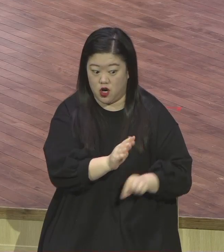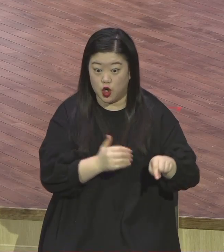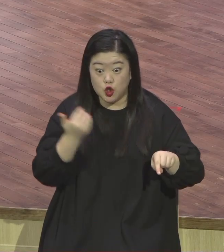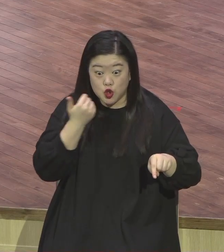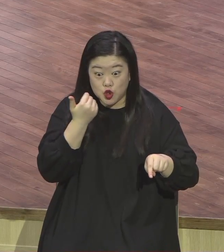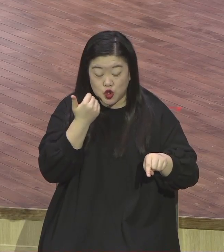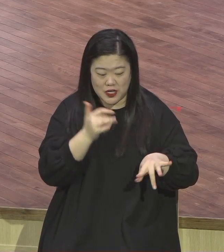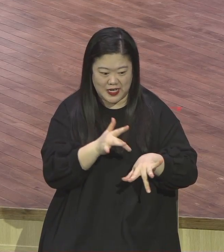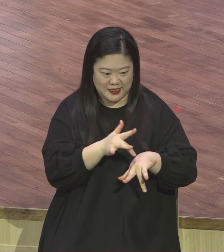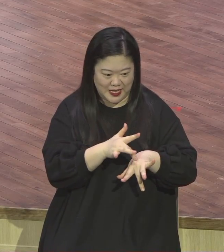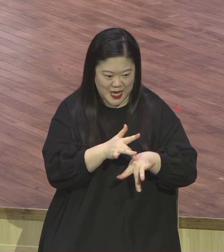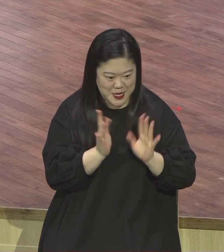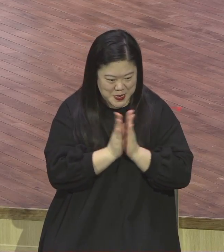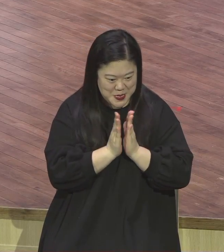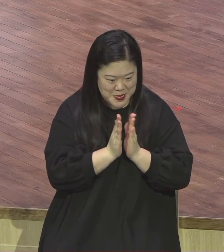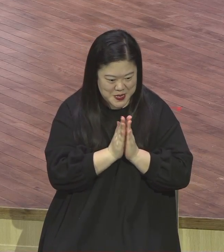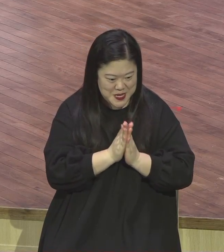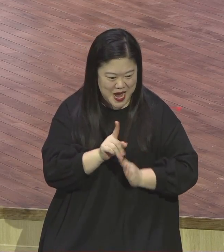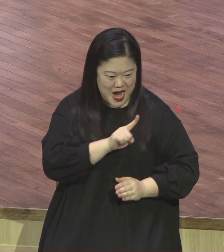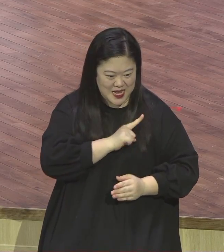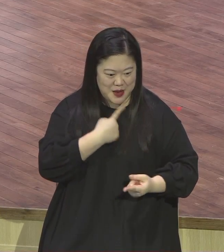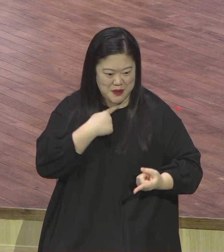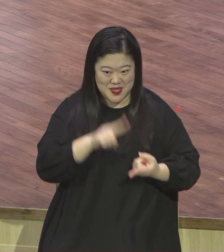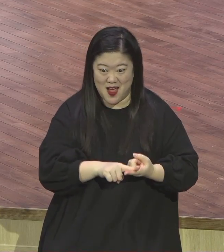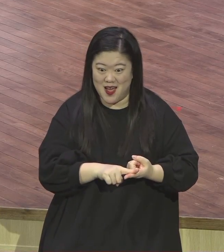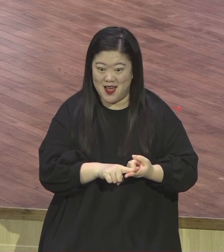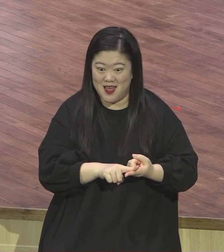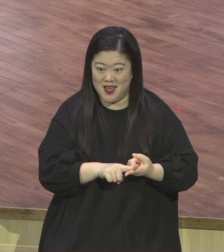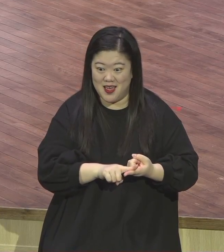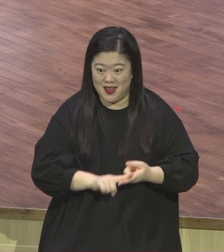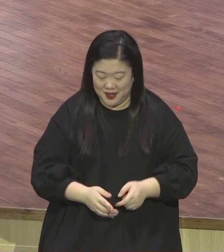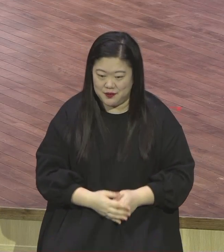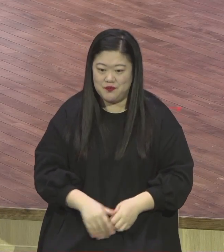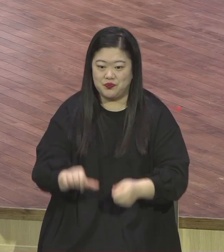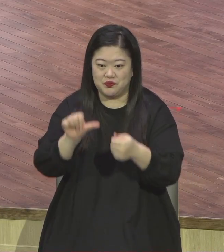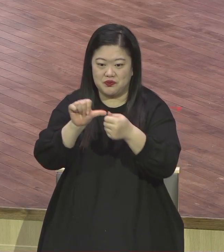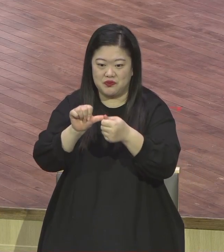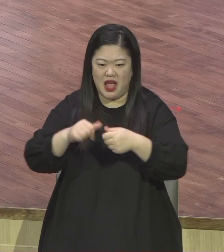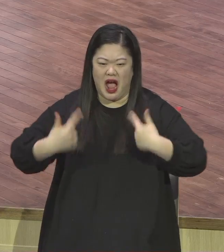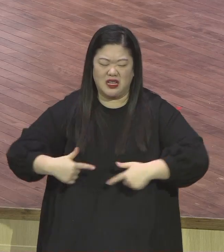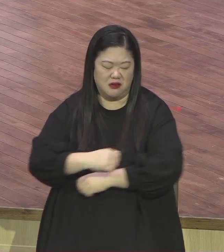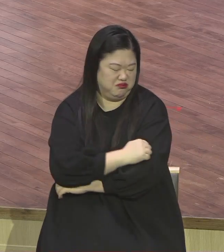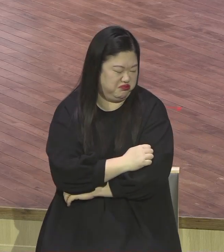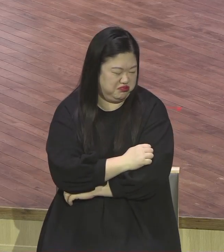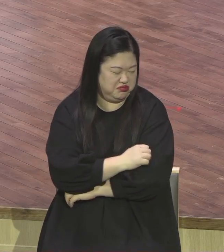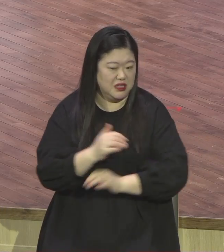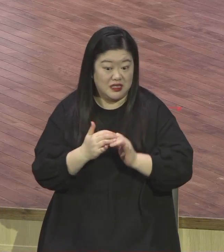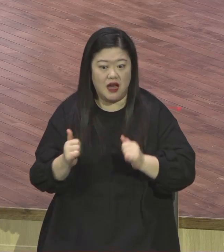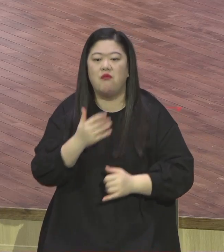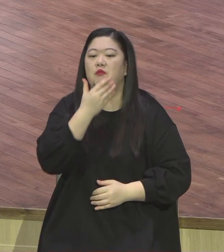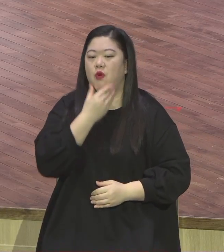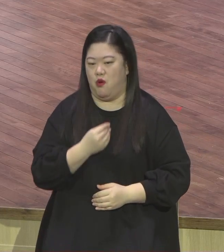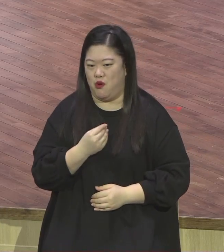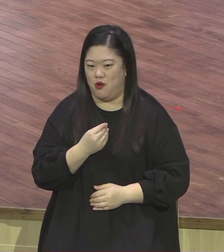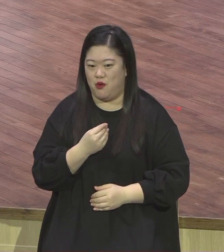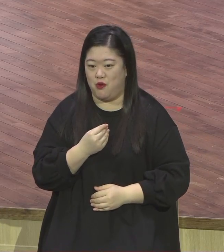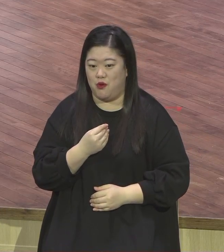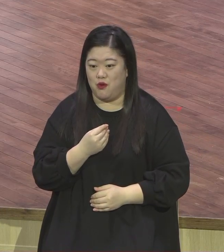다툼과 분쟁을 일으킬 것임이요 걸핏하면 비축거리고 터집 잡는 자는 복이 있나니 그들은 작은